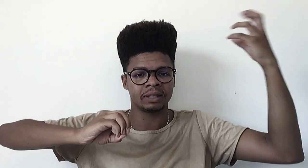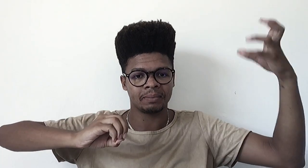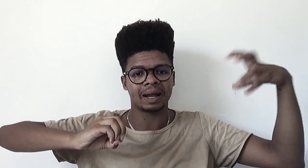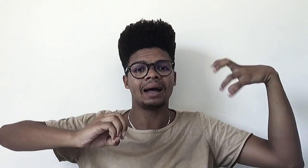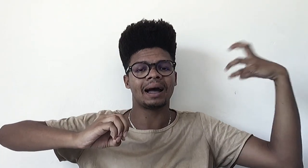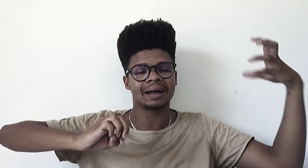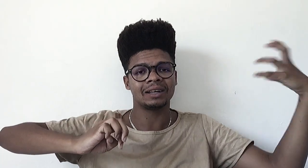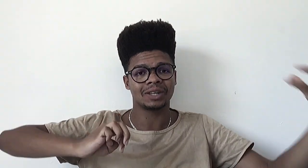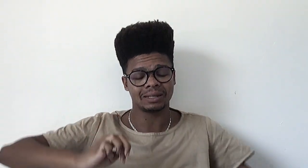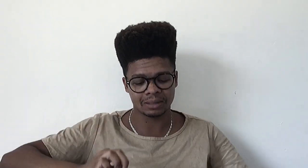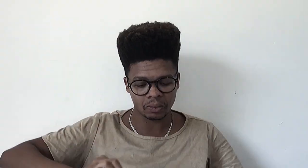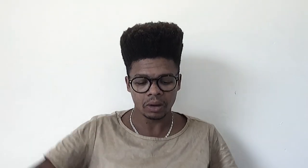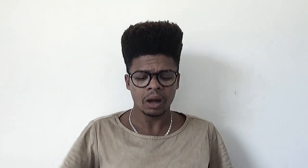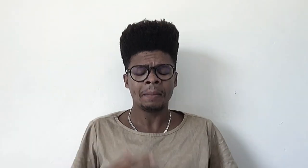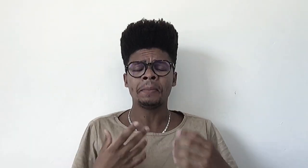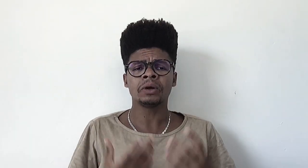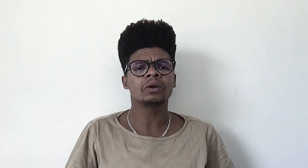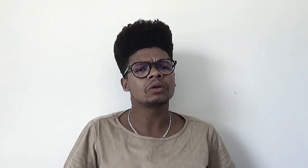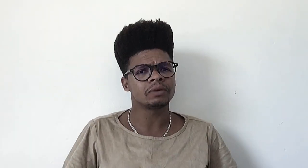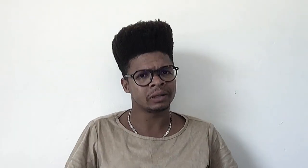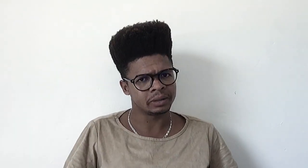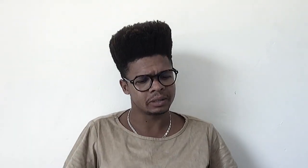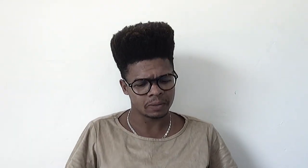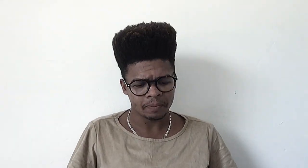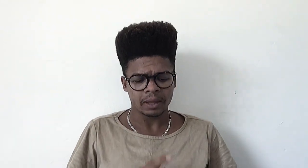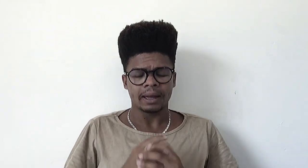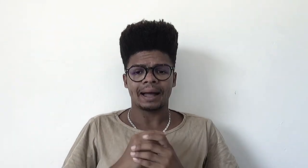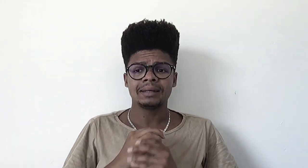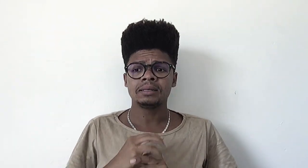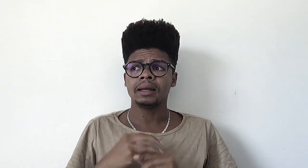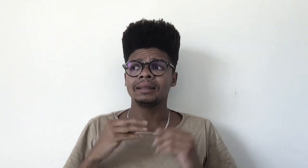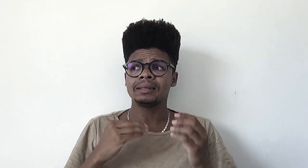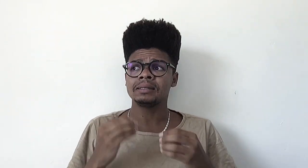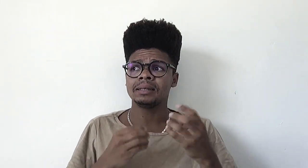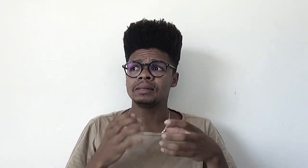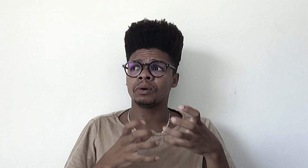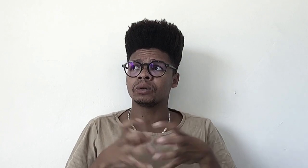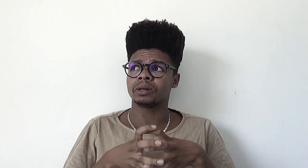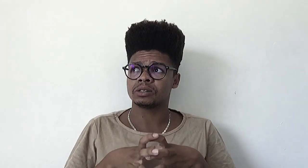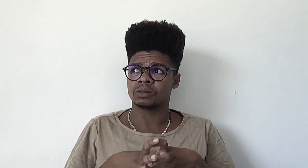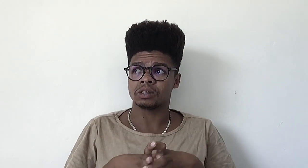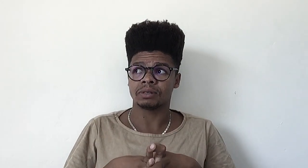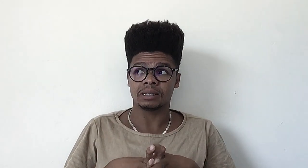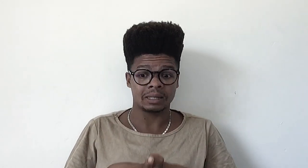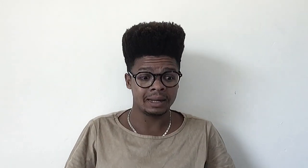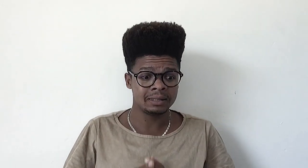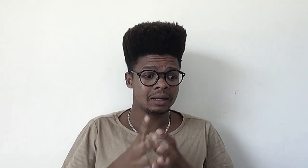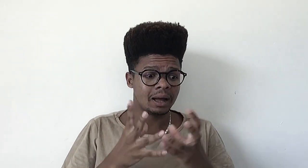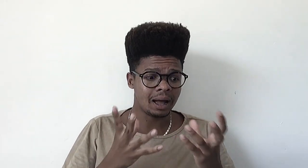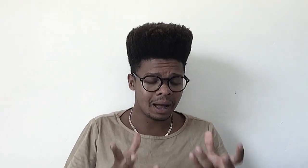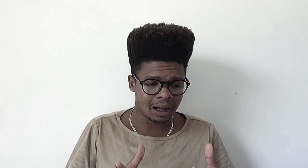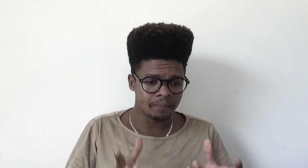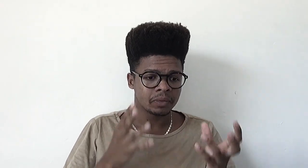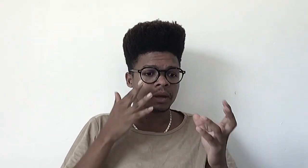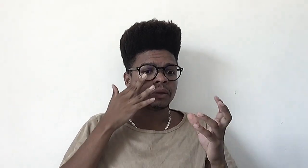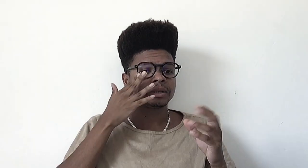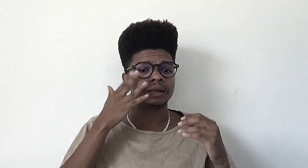vem lembrar a castração. Mas por que eu estou falando nisso? Assim, nesse modo tradicional de fazer ciência, há um certo